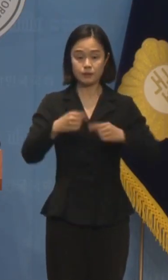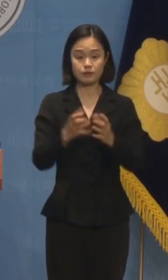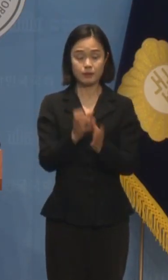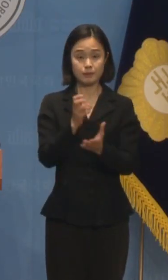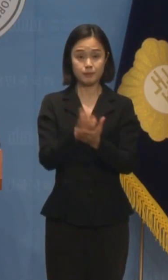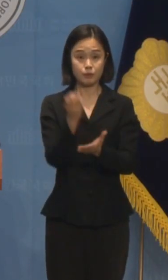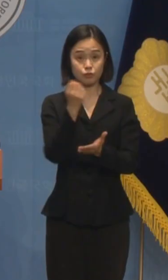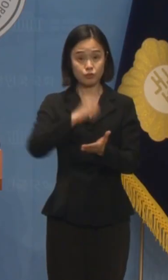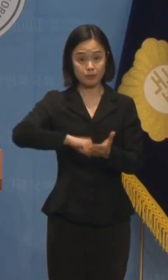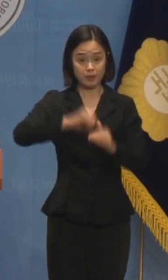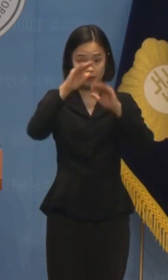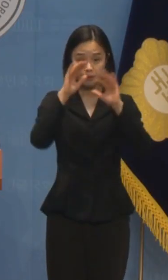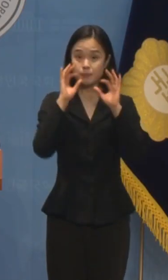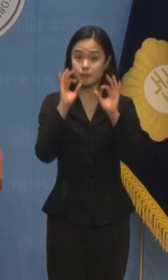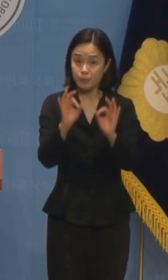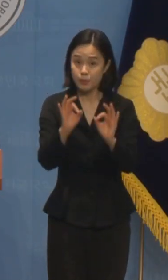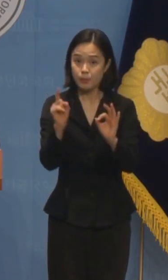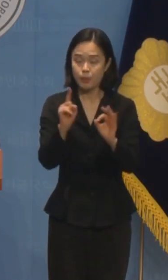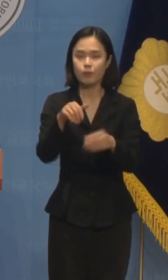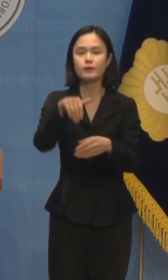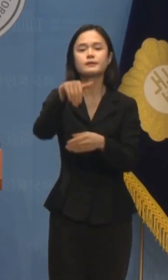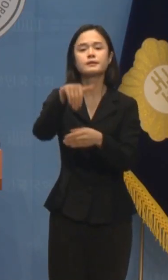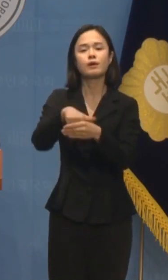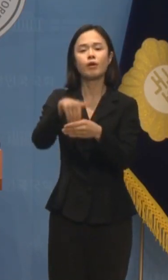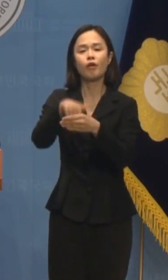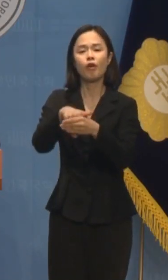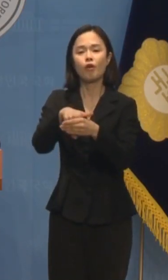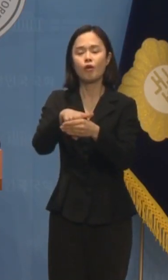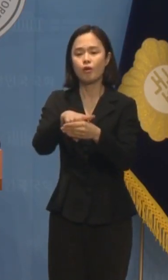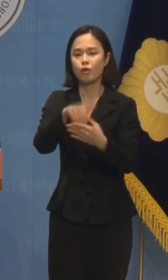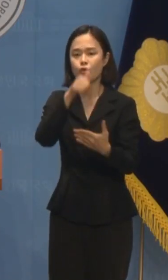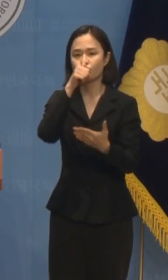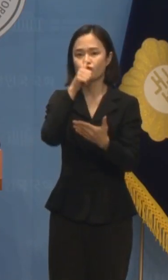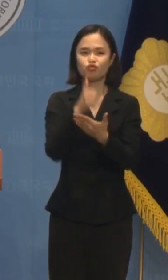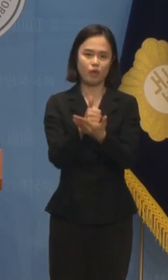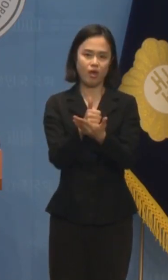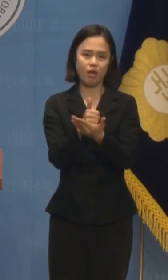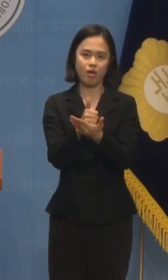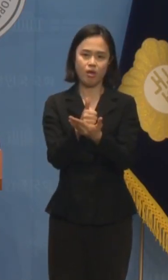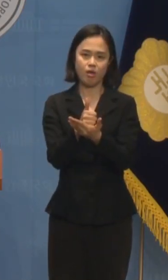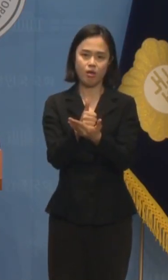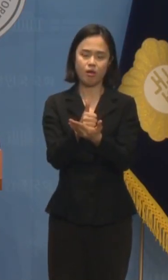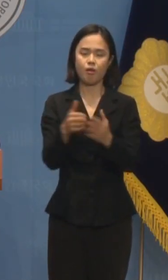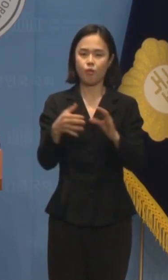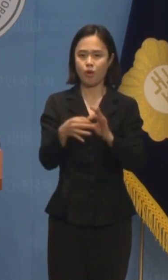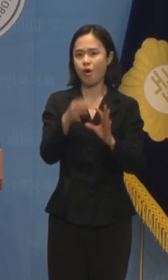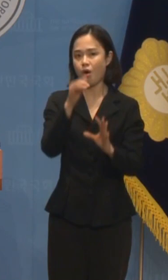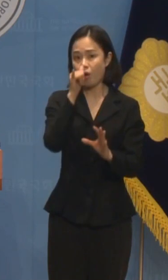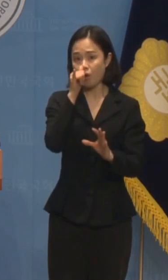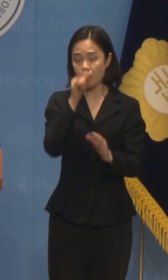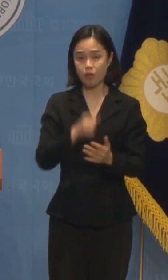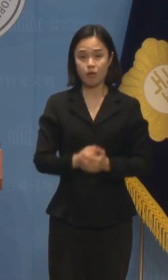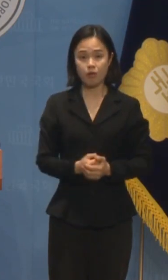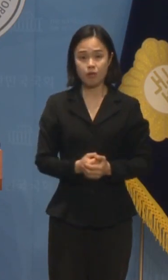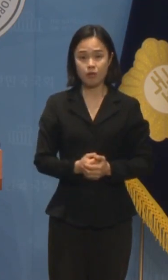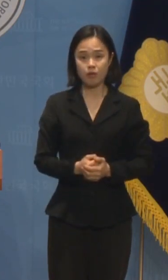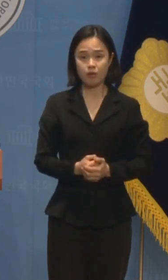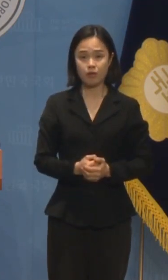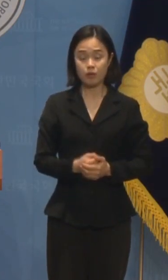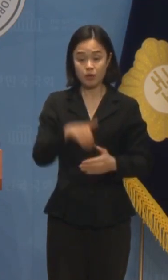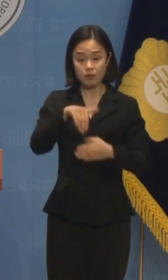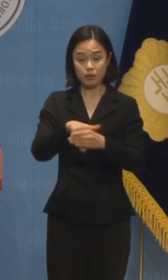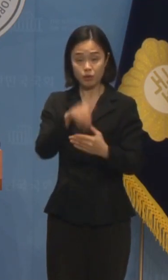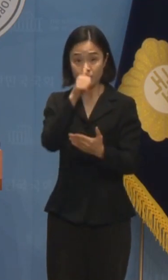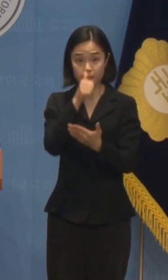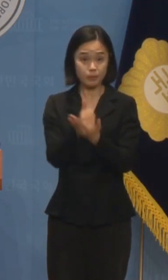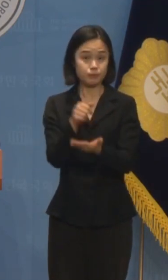선거범죄로 분류되어 있습니다. 그런데 21대 국회에서 개정한 검찰청법에서 선거범죄는